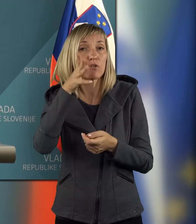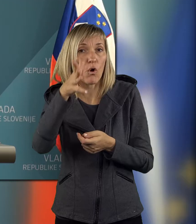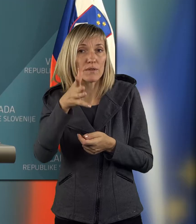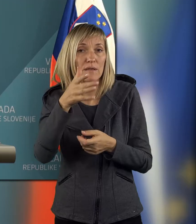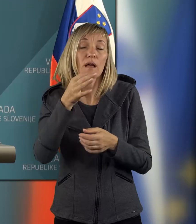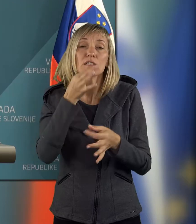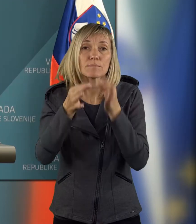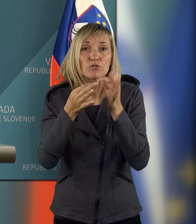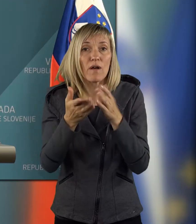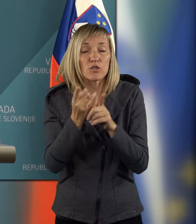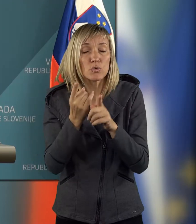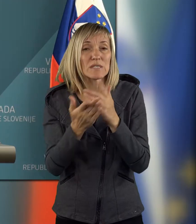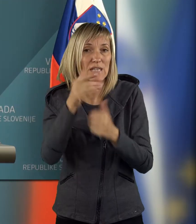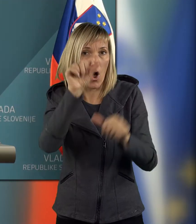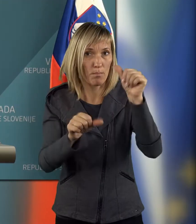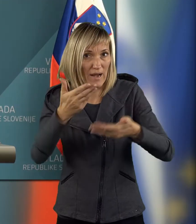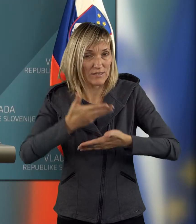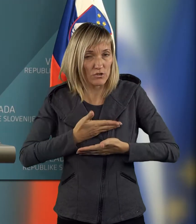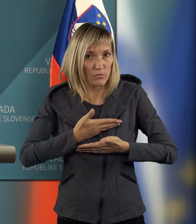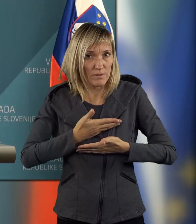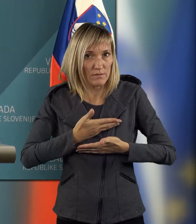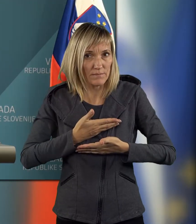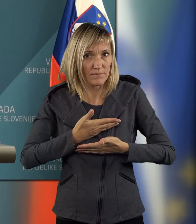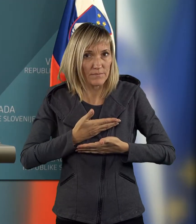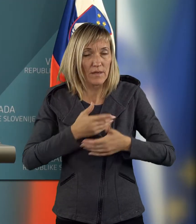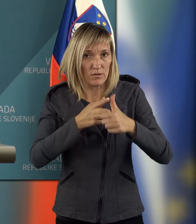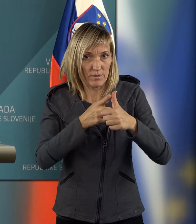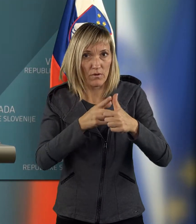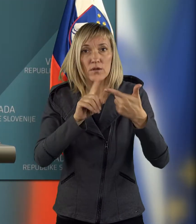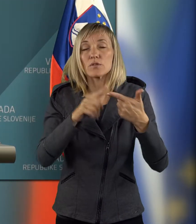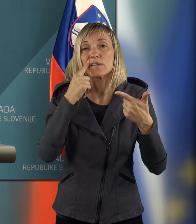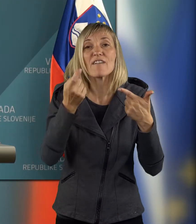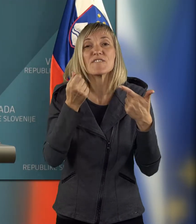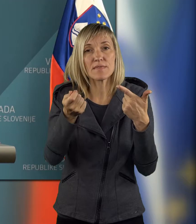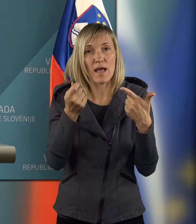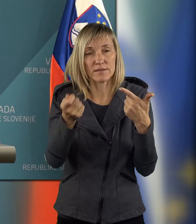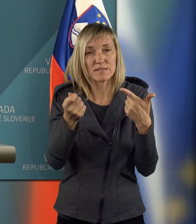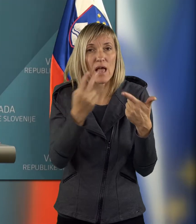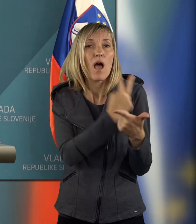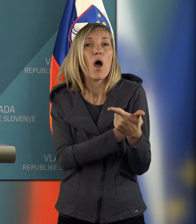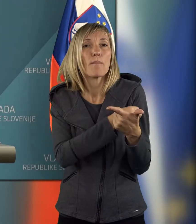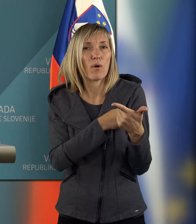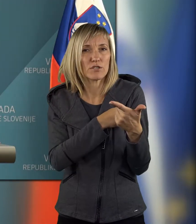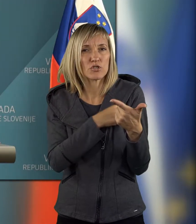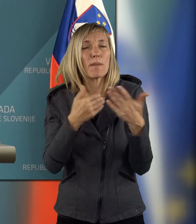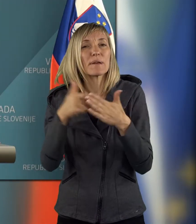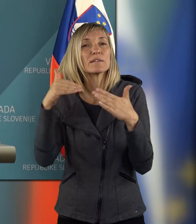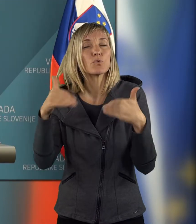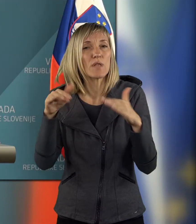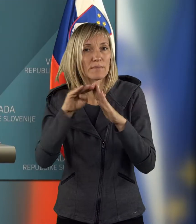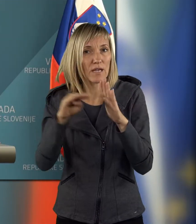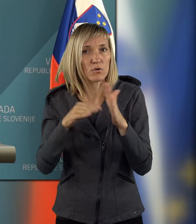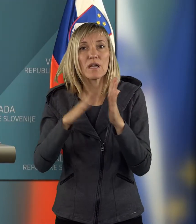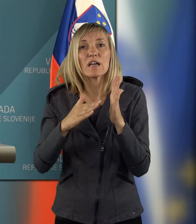potegovali za operacije. In pa še, kar se tiče reševanja finančnih težav bolnišnic pri interventnem zakonu,